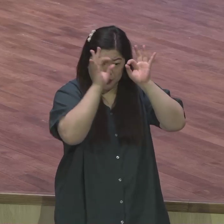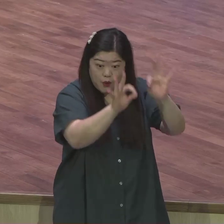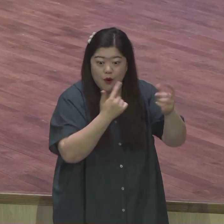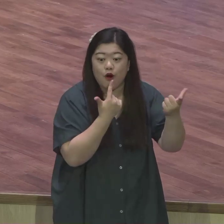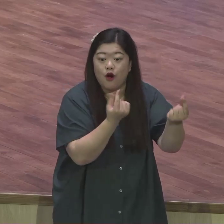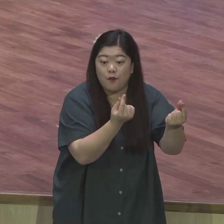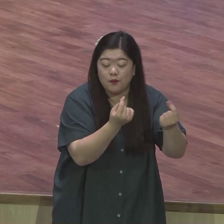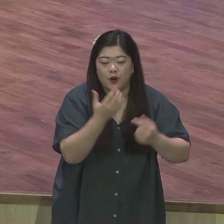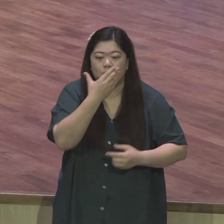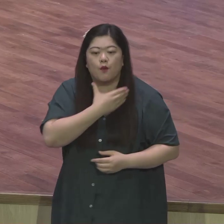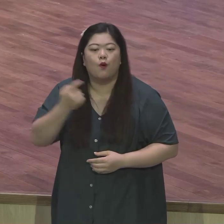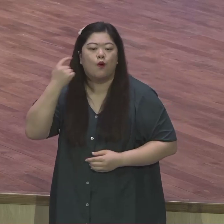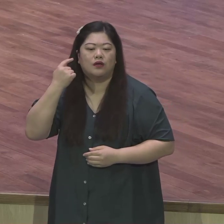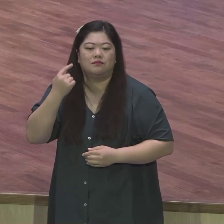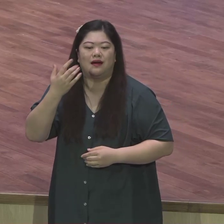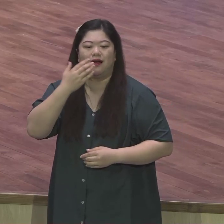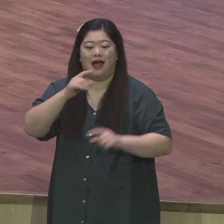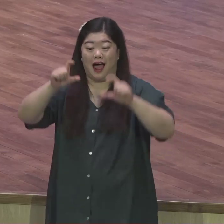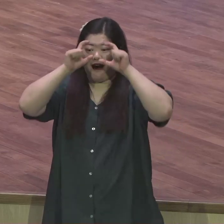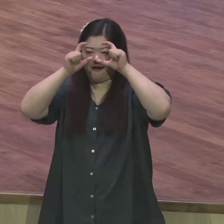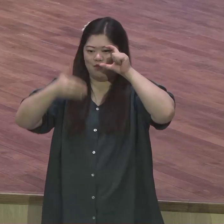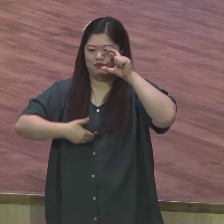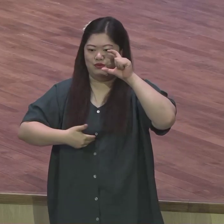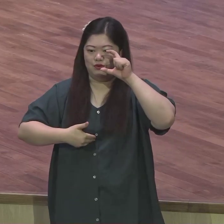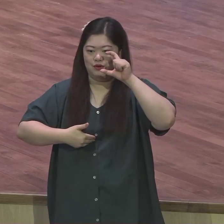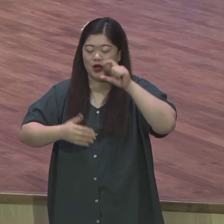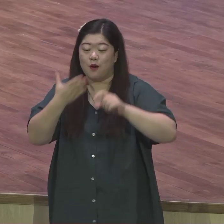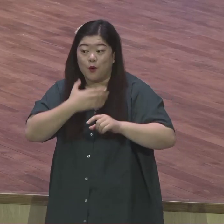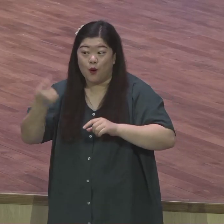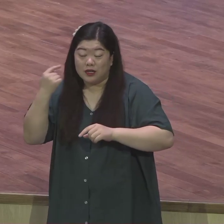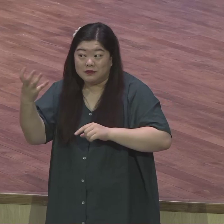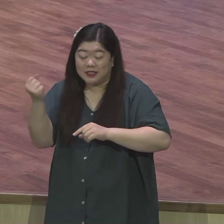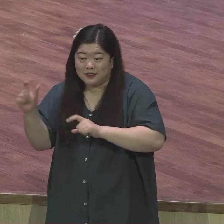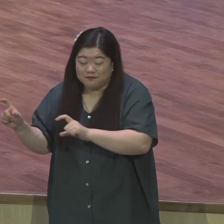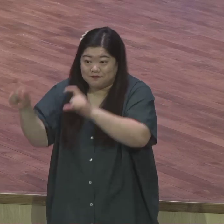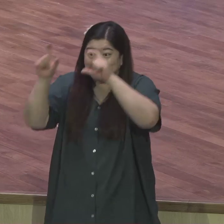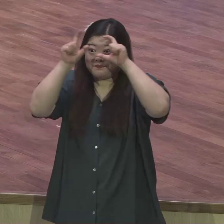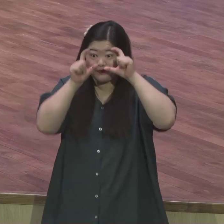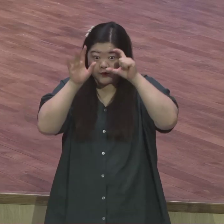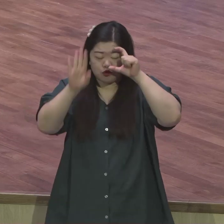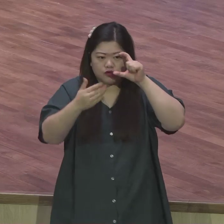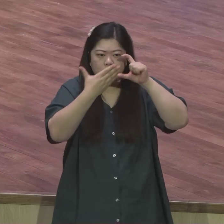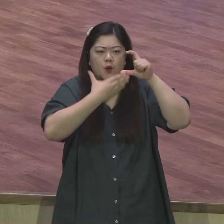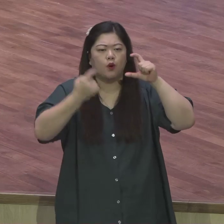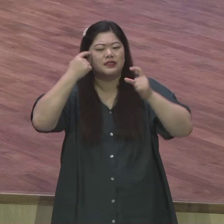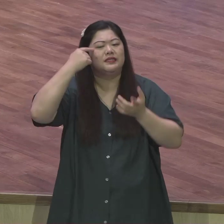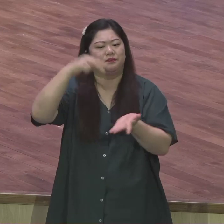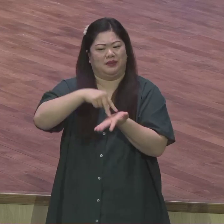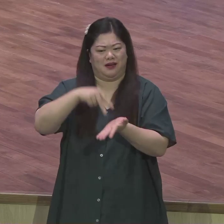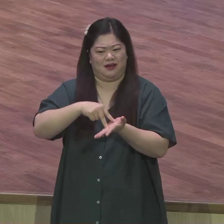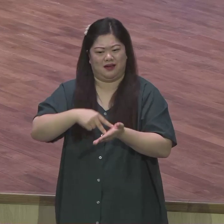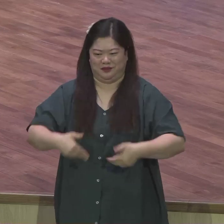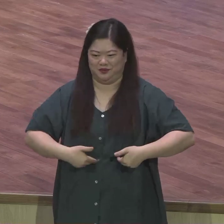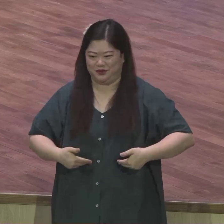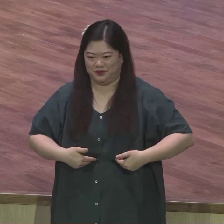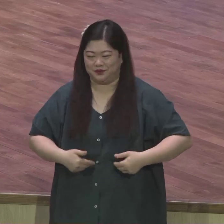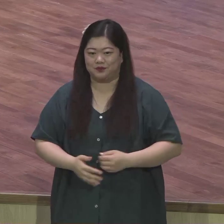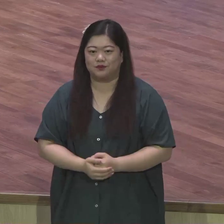너무나 많구나 하는 것을 볼 수 있어야 돼요 디버전서 5장 8절에 보면 누구든지 자기 친족